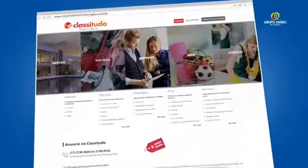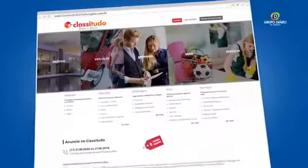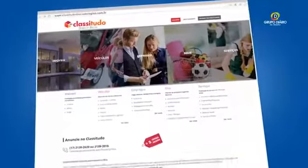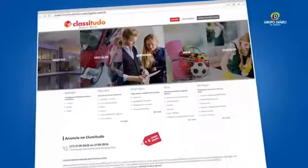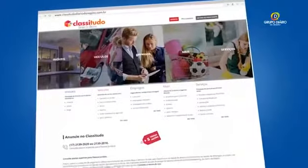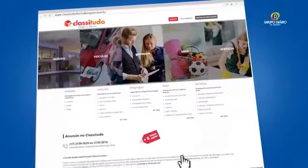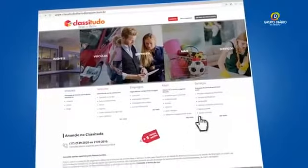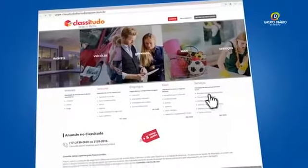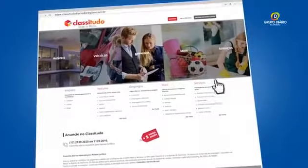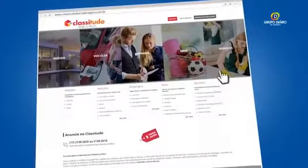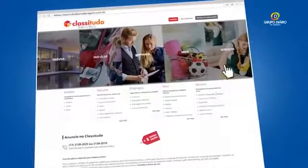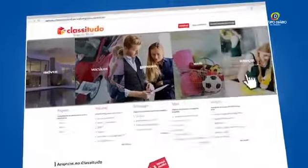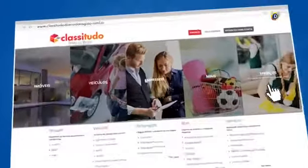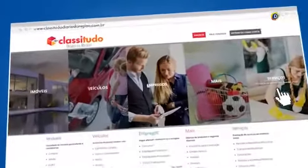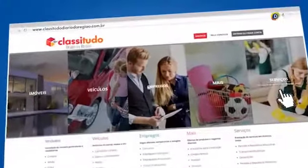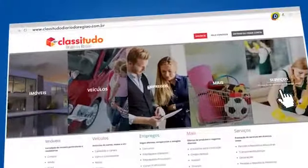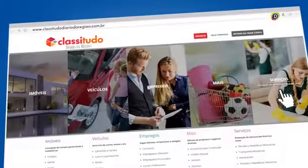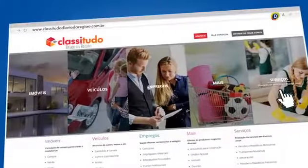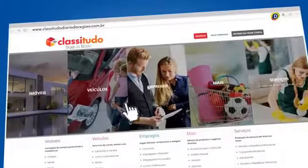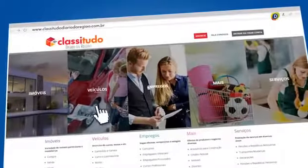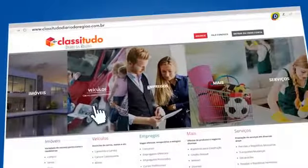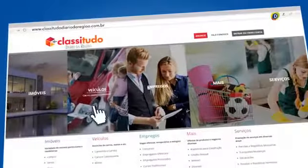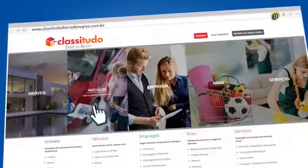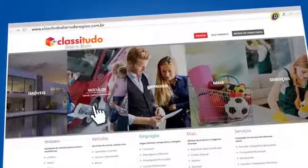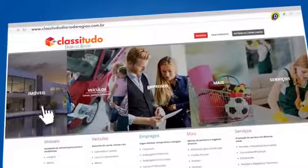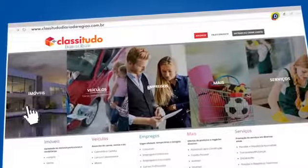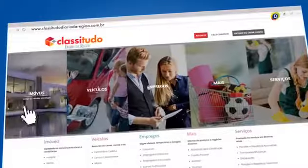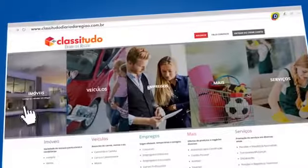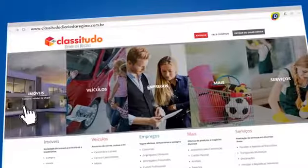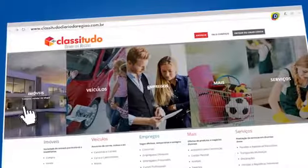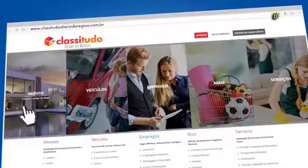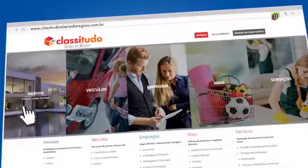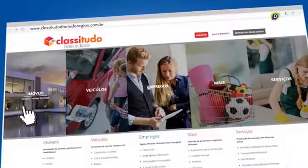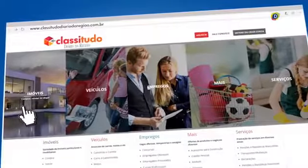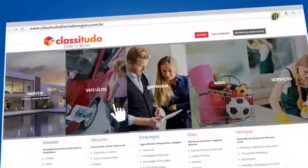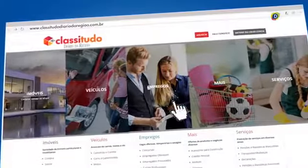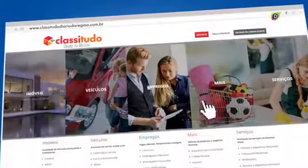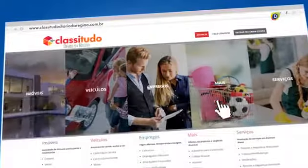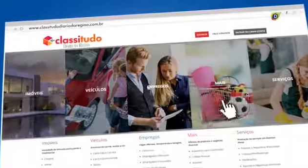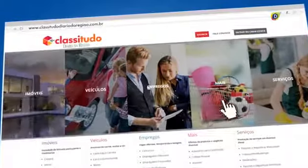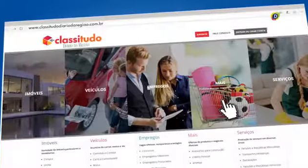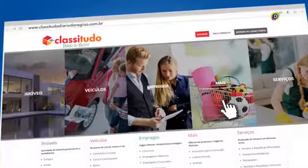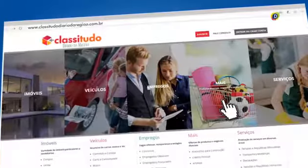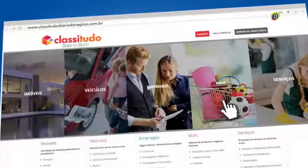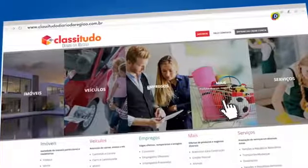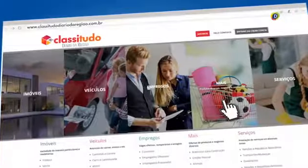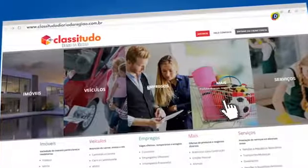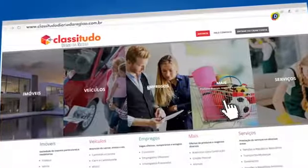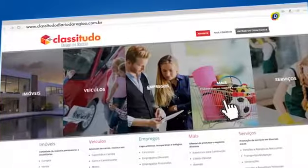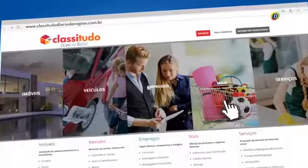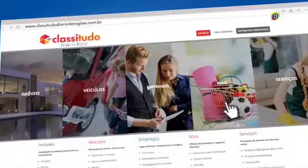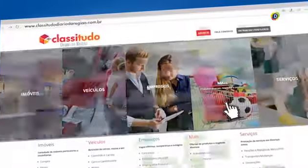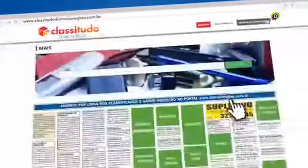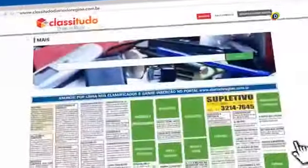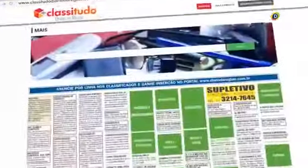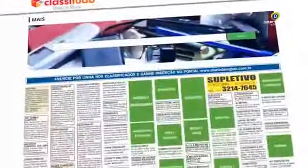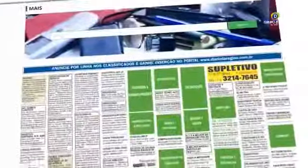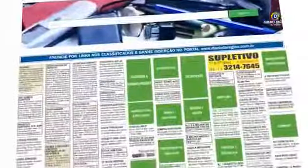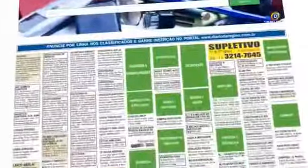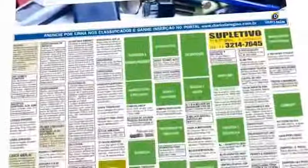vender tudo. Seus serviços, automóveis, imóveis e muito, muito mais. O seu anúncio do Classe Tudo